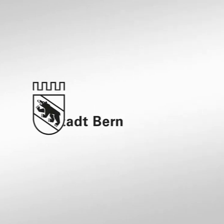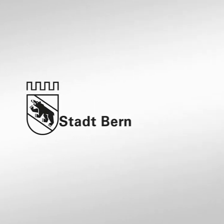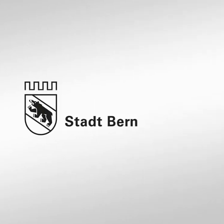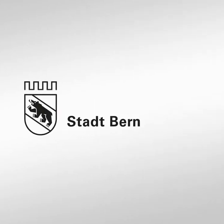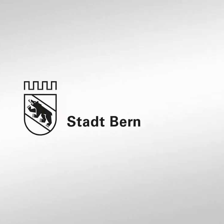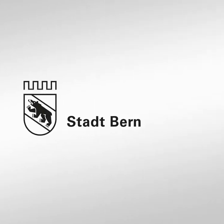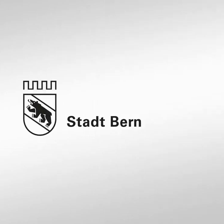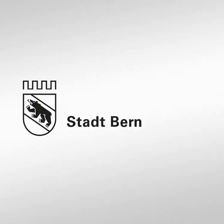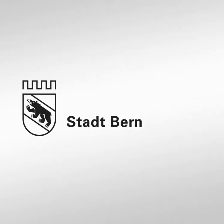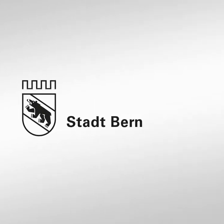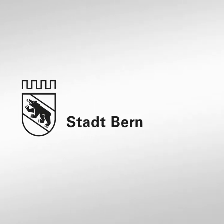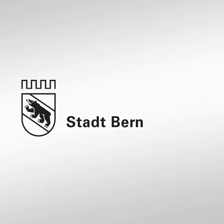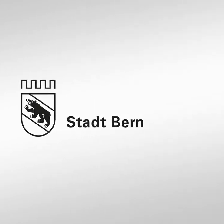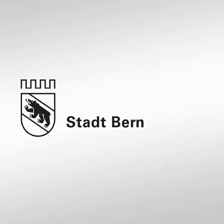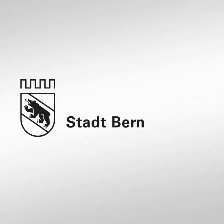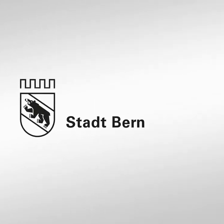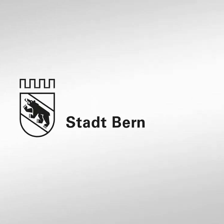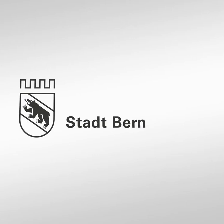Dies ist eine Information der Stadt Bern.